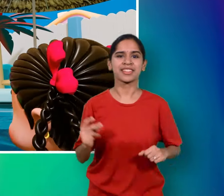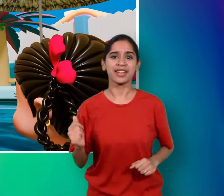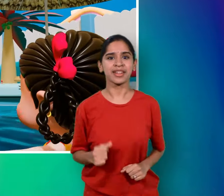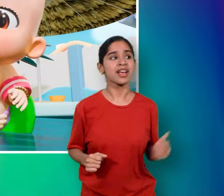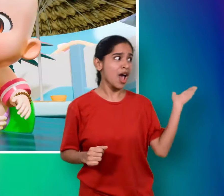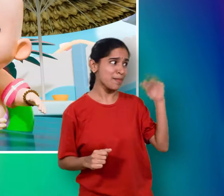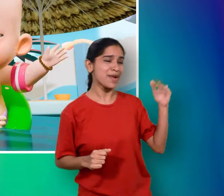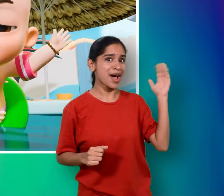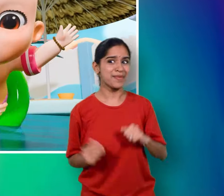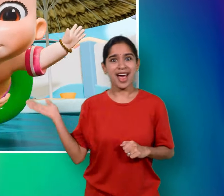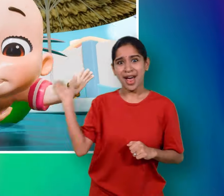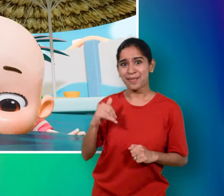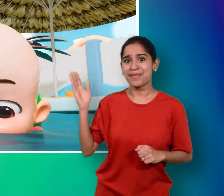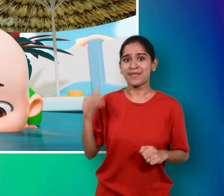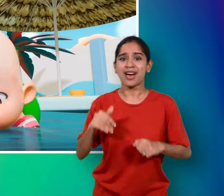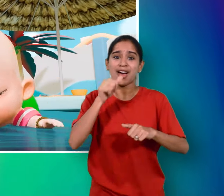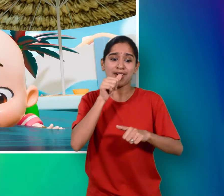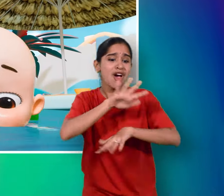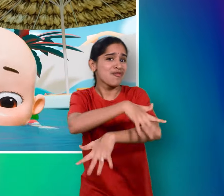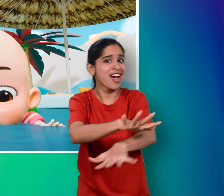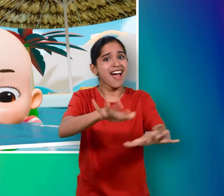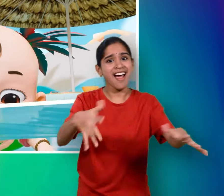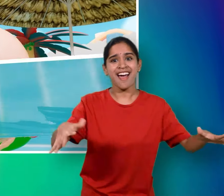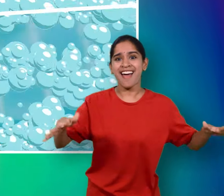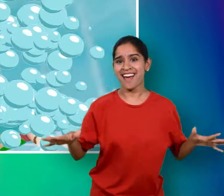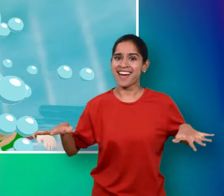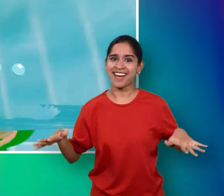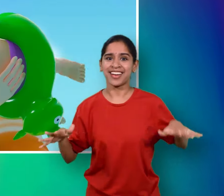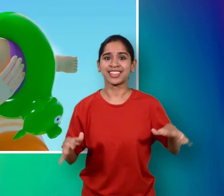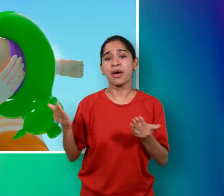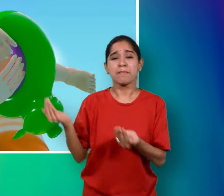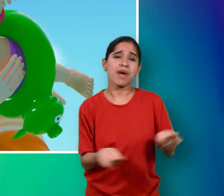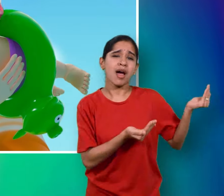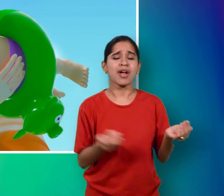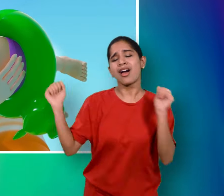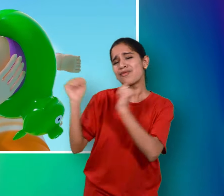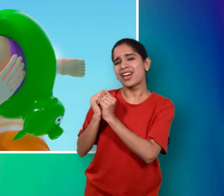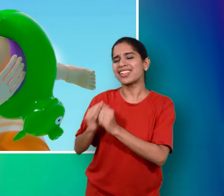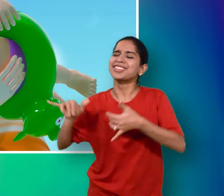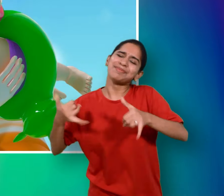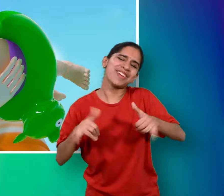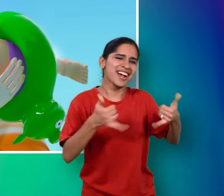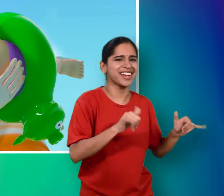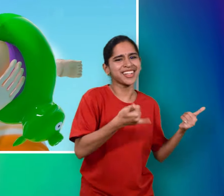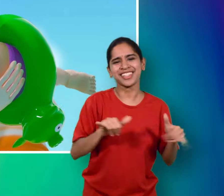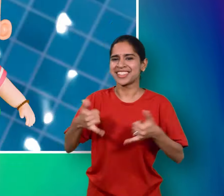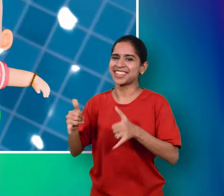चलो चले चलो चले तैर में बेबी के संग बेबी के संग खेलने